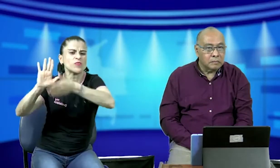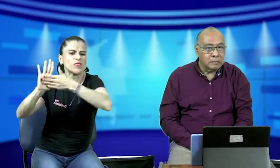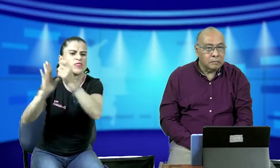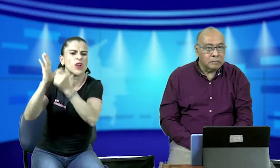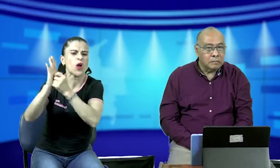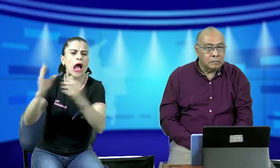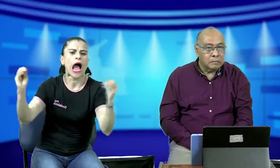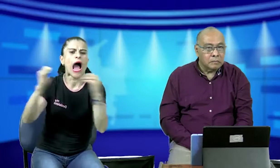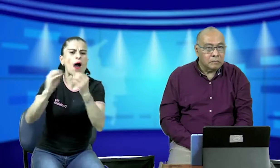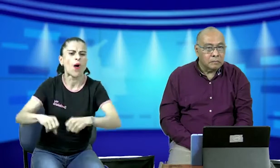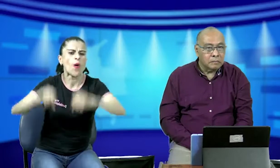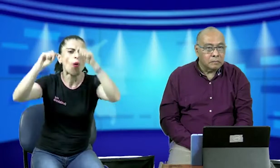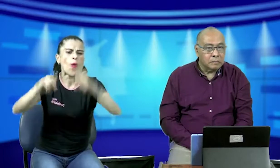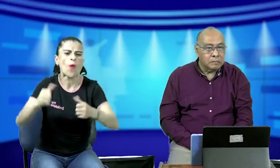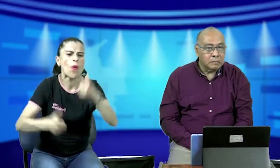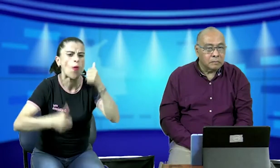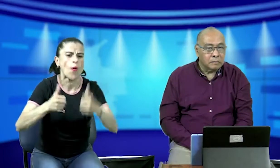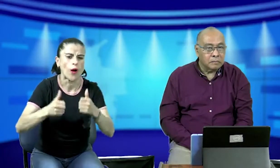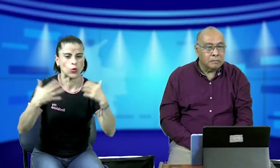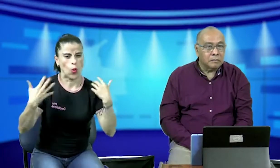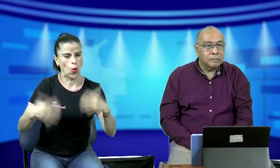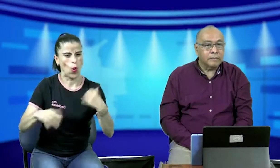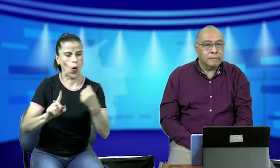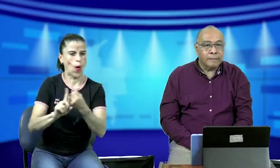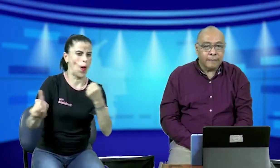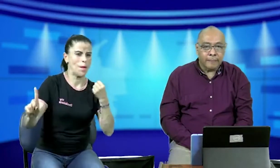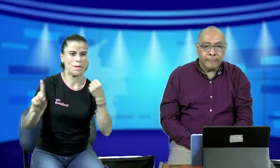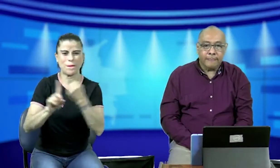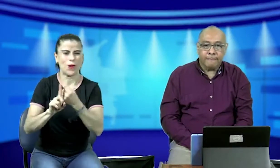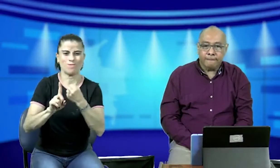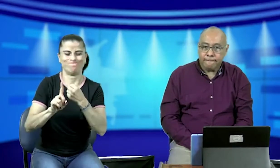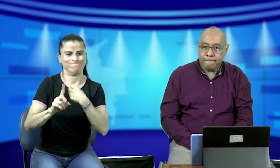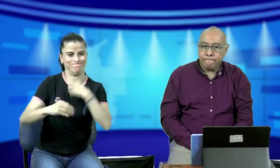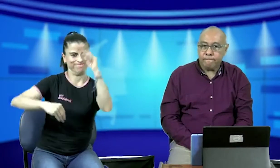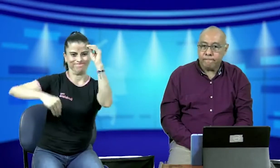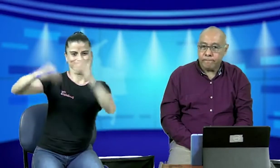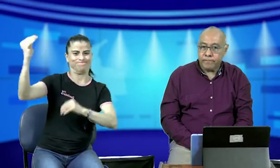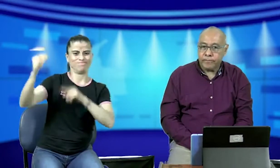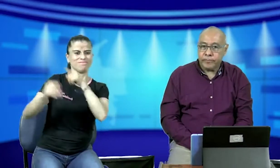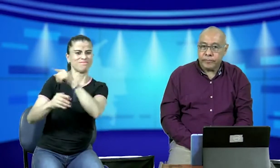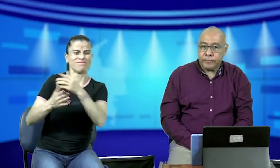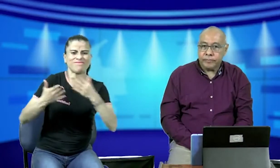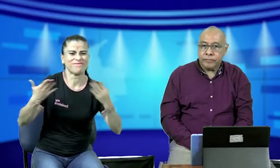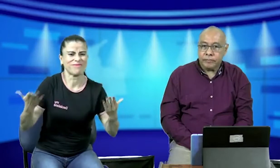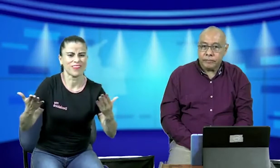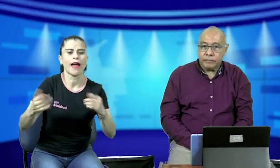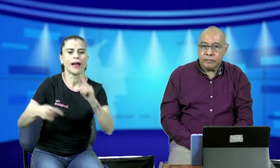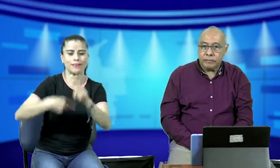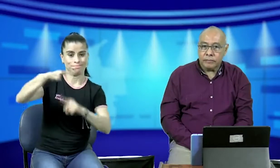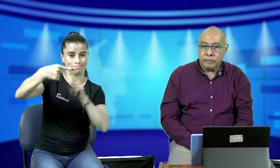tema con los argumentos cuál es el acuerdo al que íbamos a llegar fue algo de impactante pero no estábamos de acuerdo